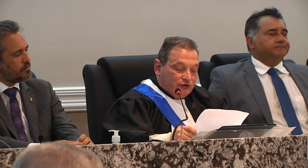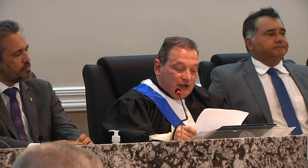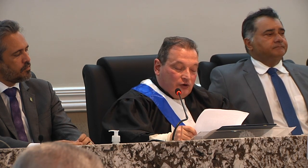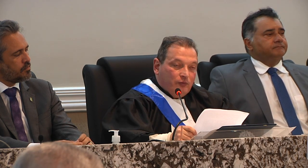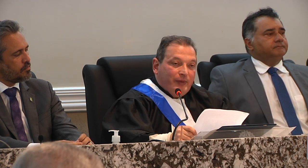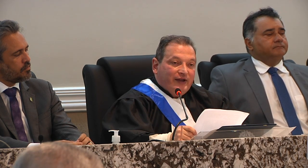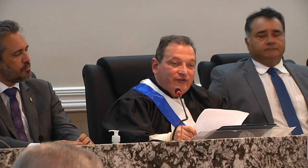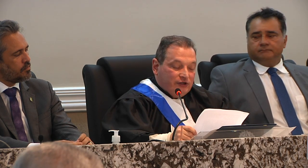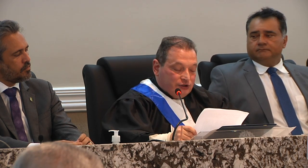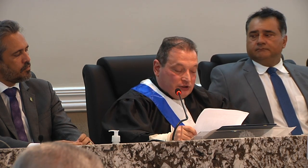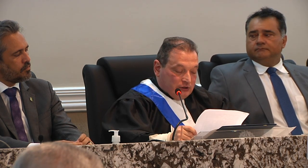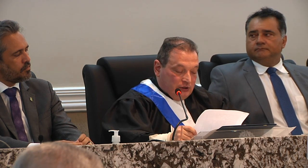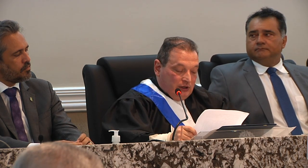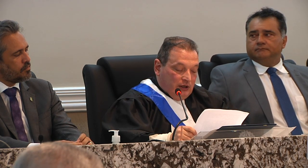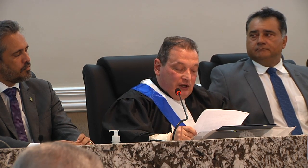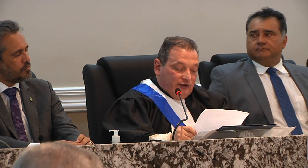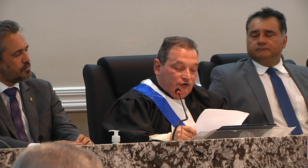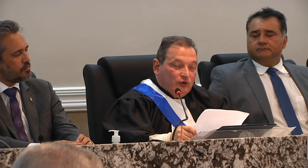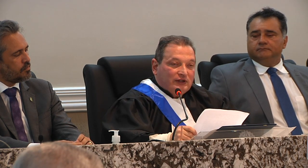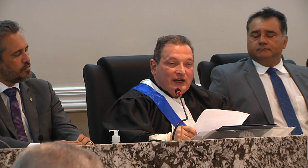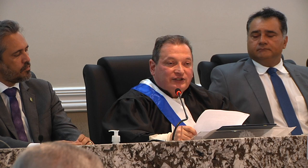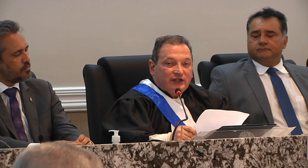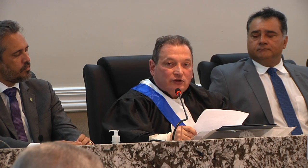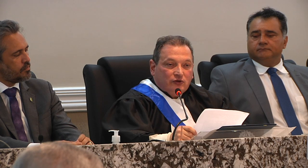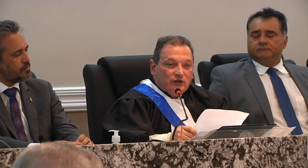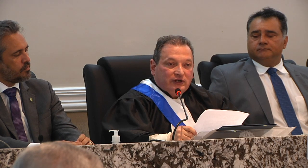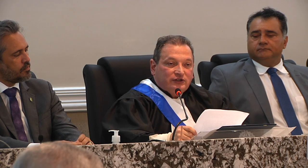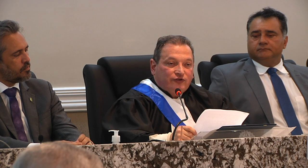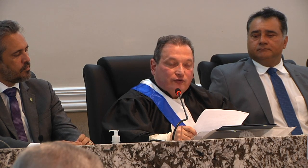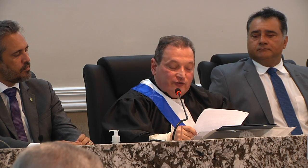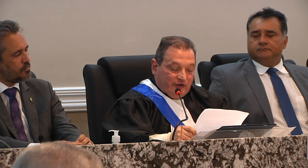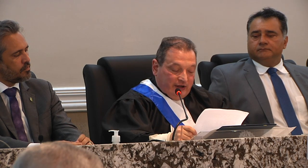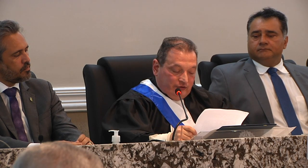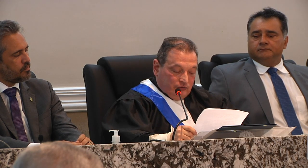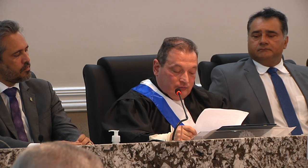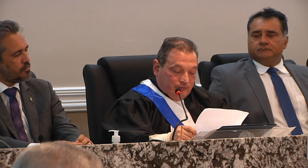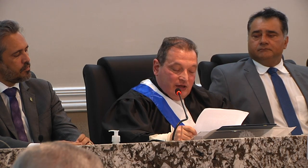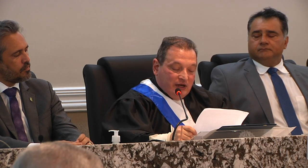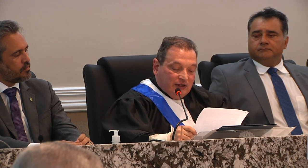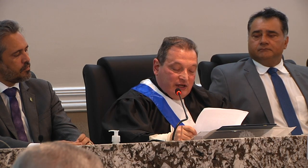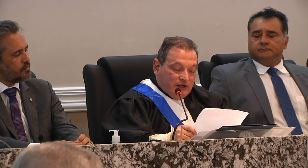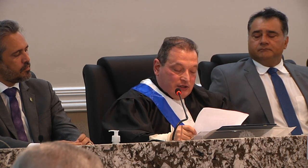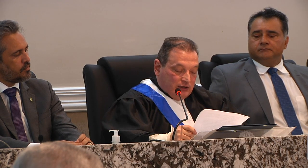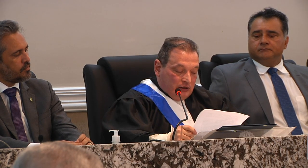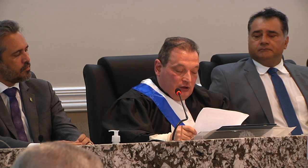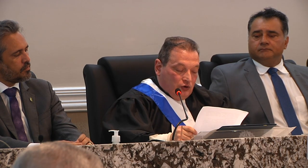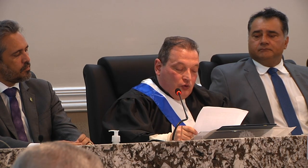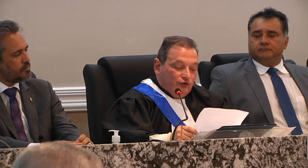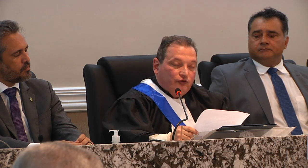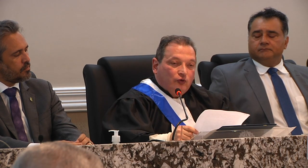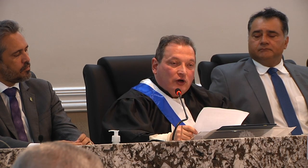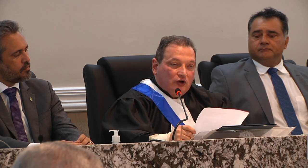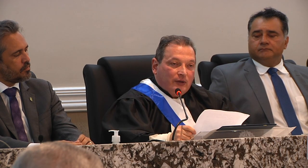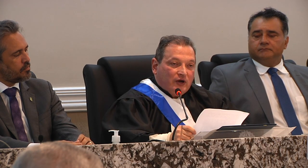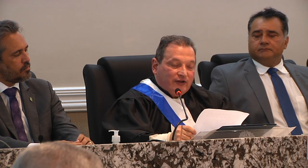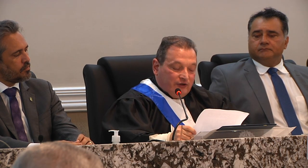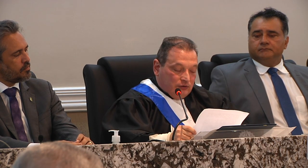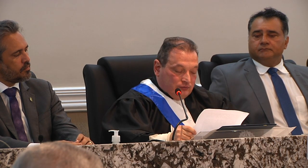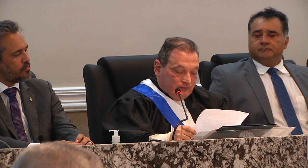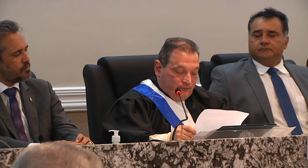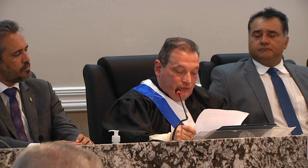corte regional persista em sua trajetória de sucesso e mantenha com sua